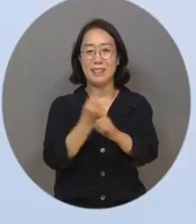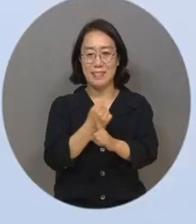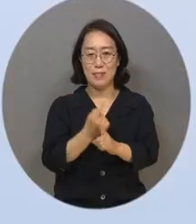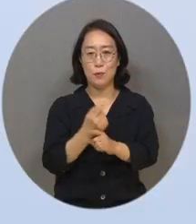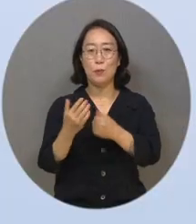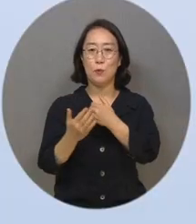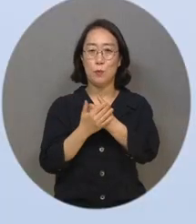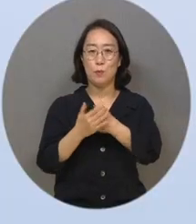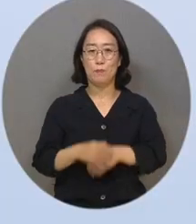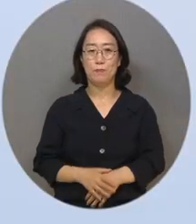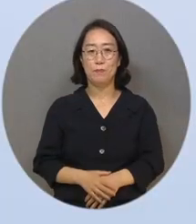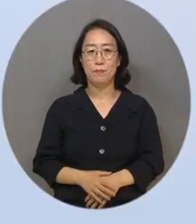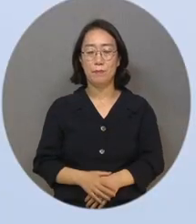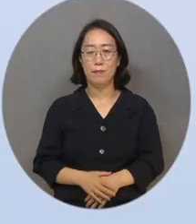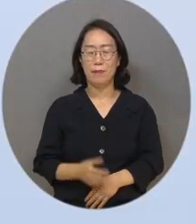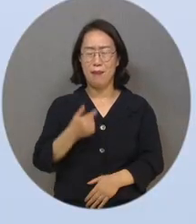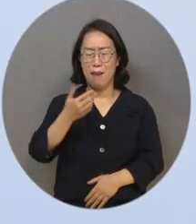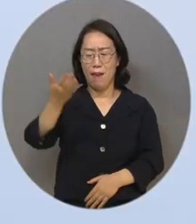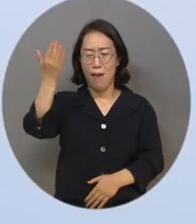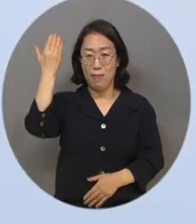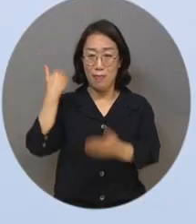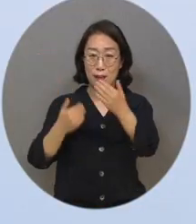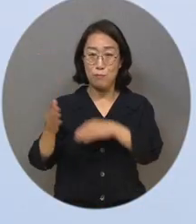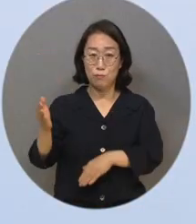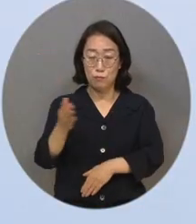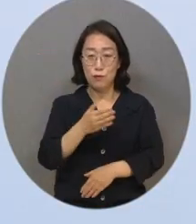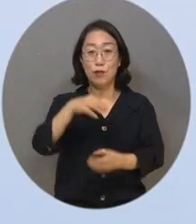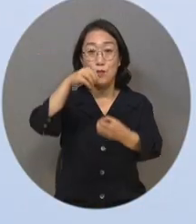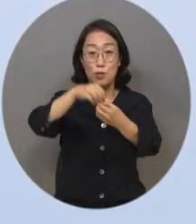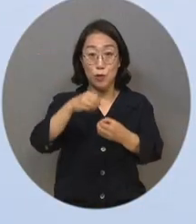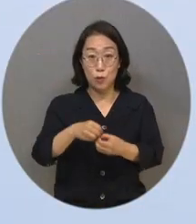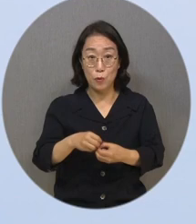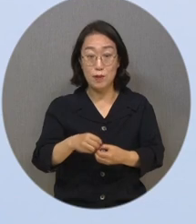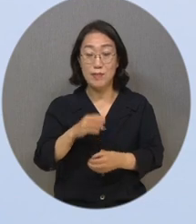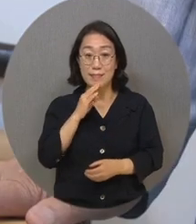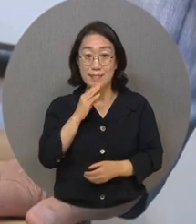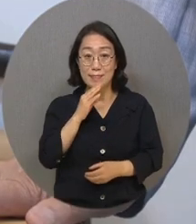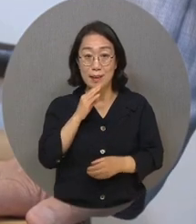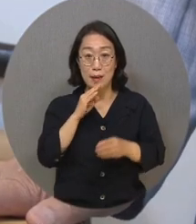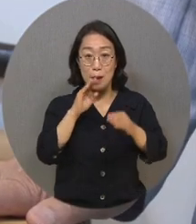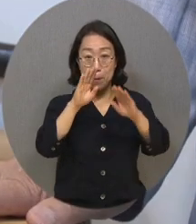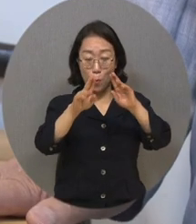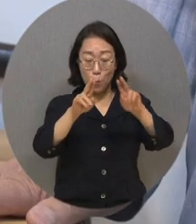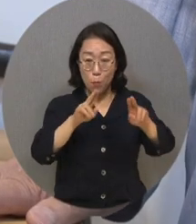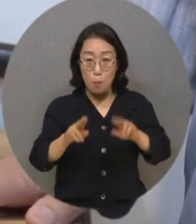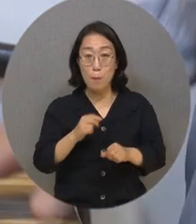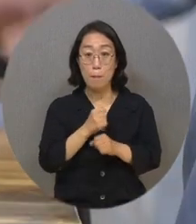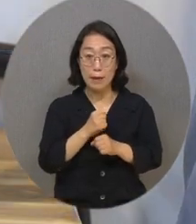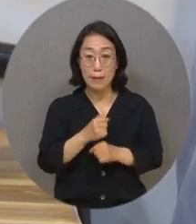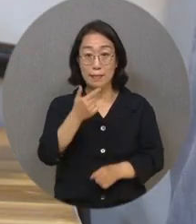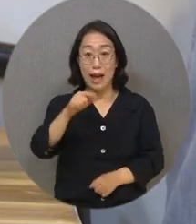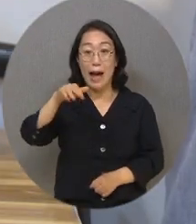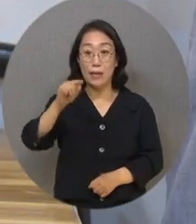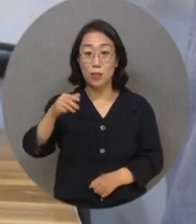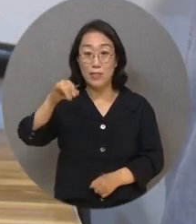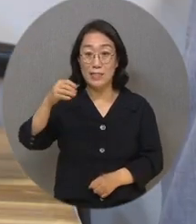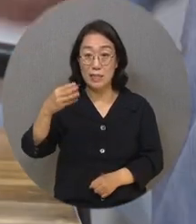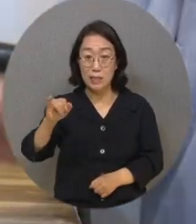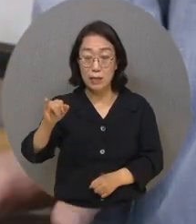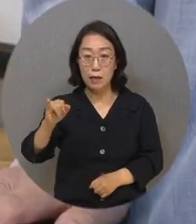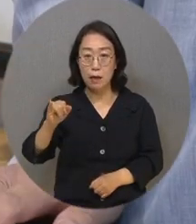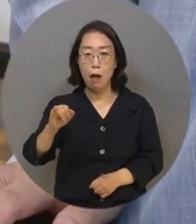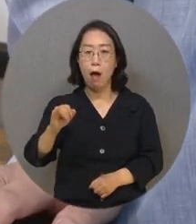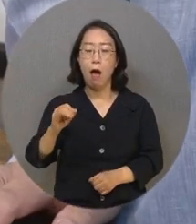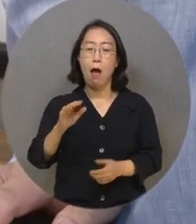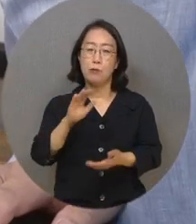천년 전부터 내려온 전통을 지키며 손으로 하나하나 이어붙인 나전칠기 작품은 작가의 정성스러운 마음이 담겨